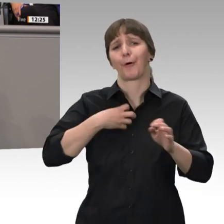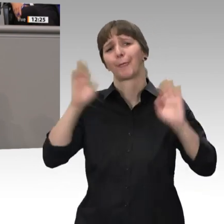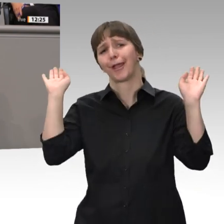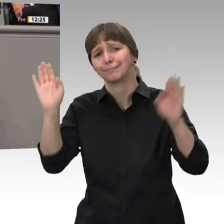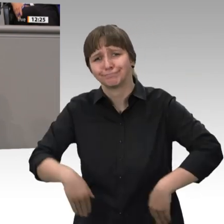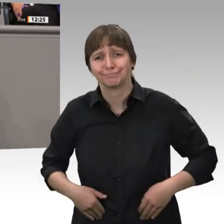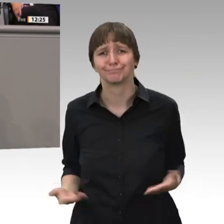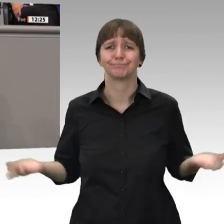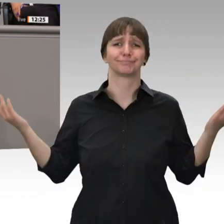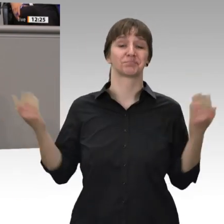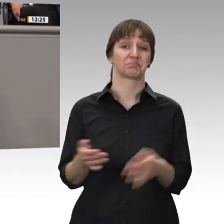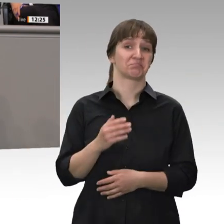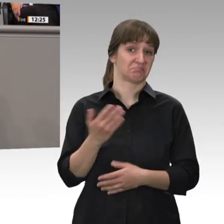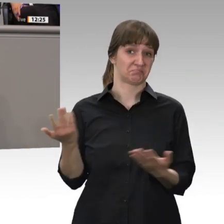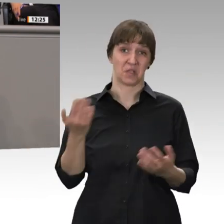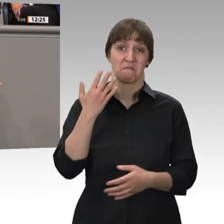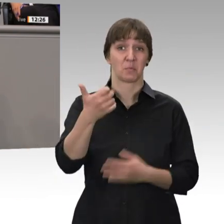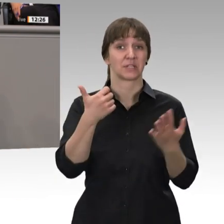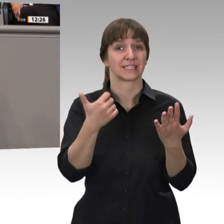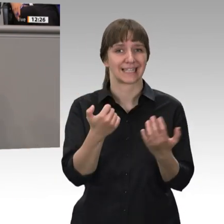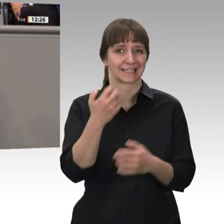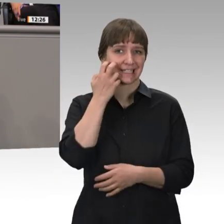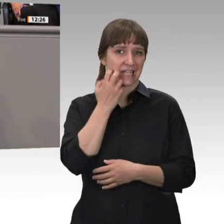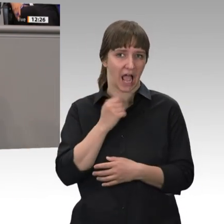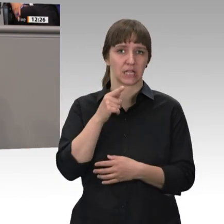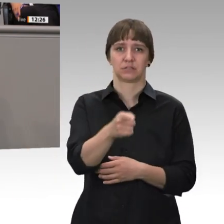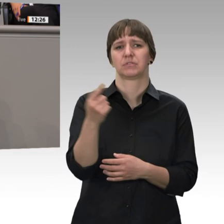65-Jährigen sind in der Grundsicherung. Worüber redet ihr? Warum die Aufregung?